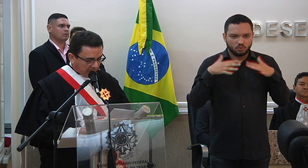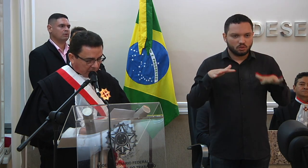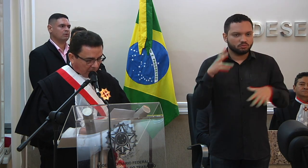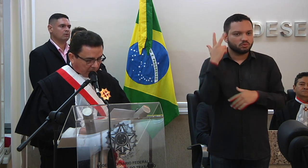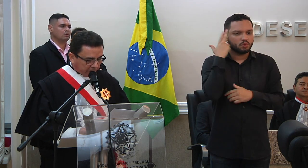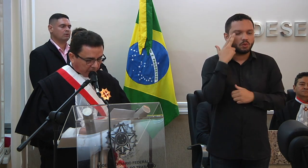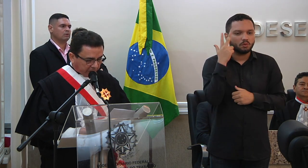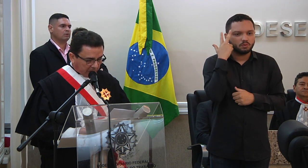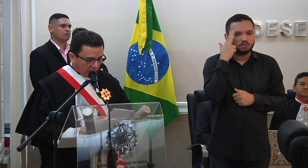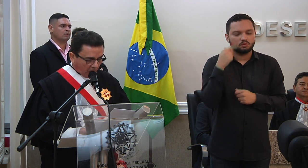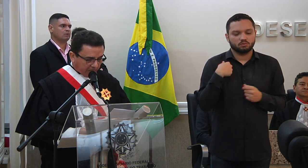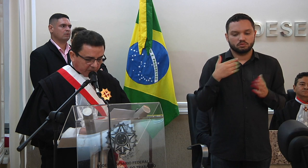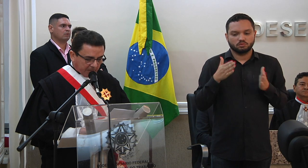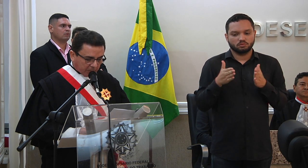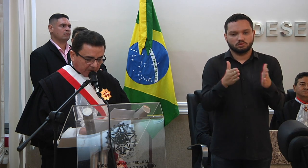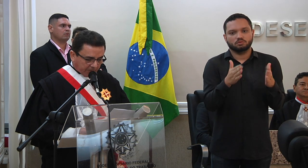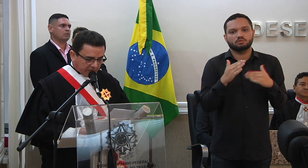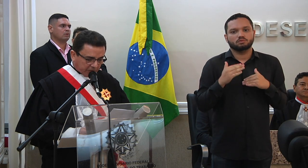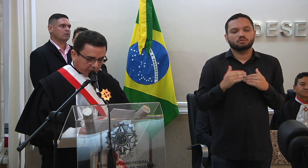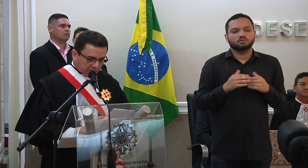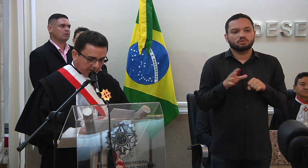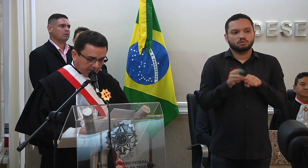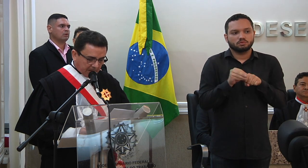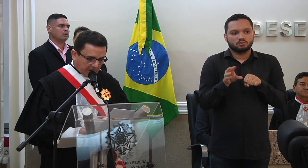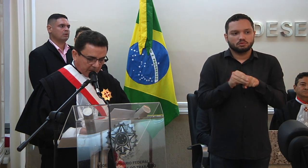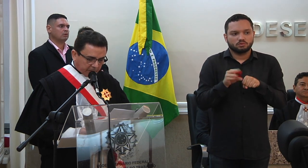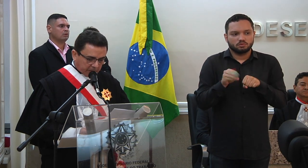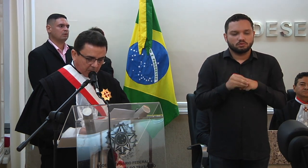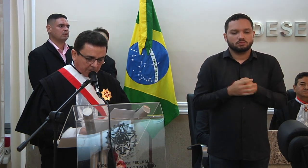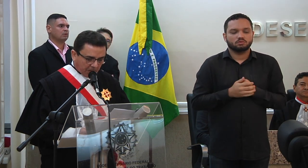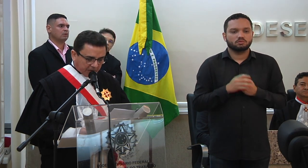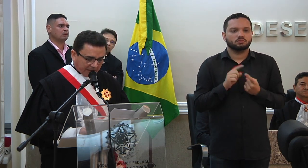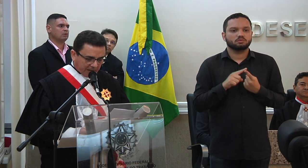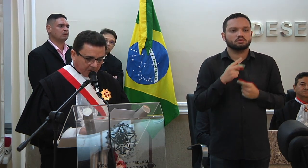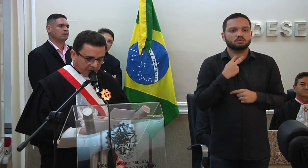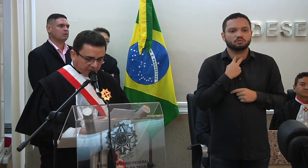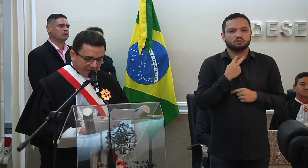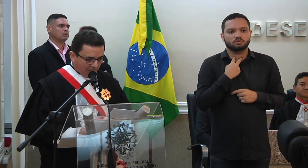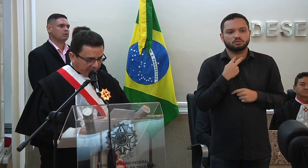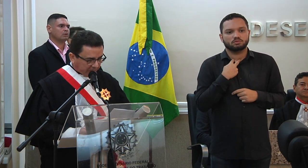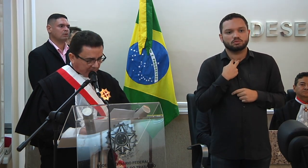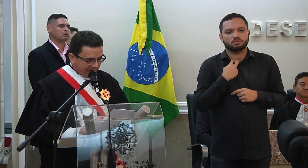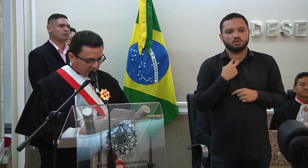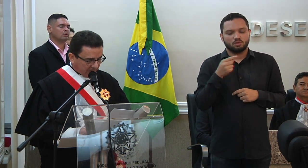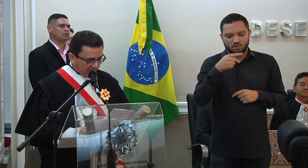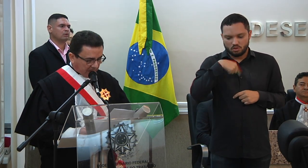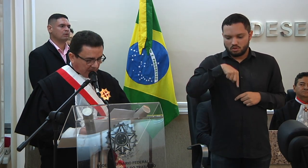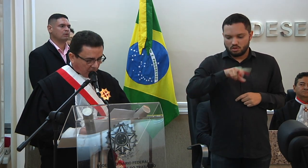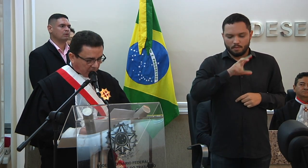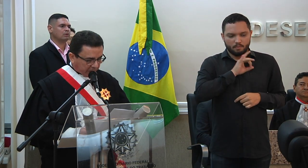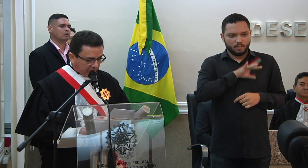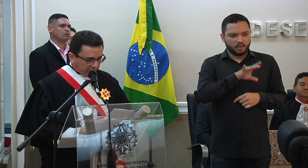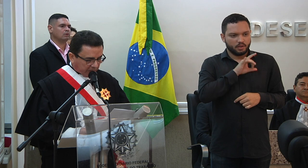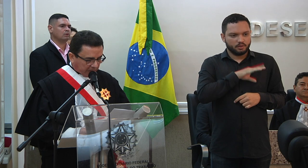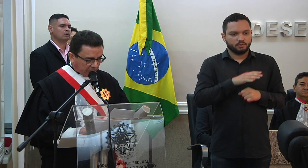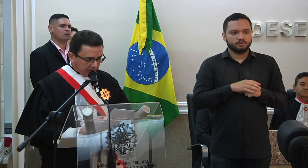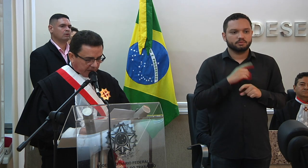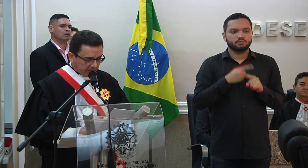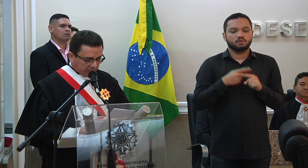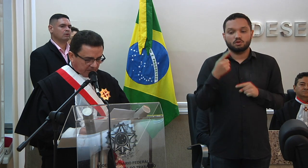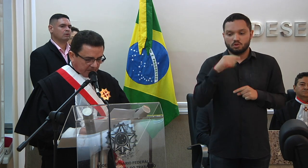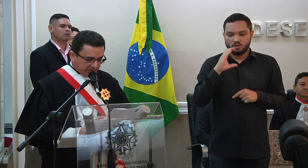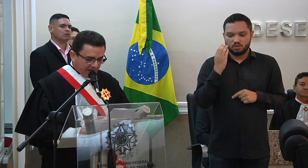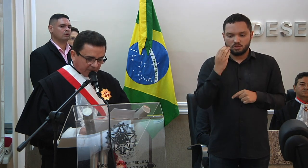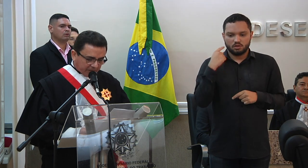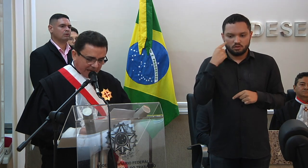caminho de construção do conhecimento refletido e isso não pode atemorizar o magistrado, que como cientista